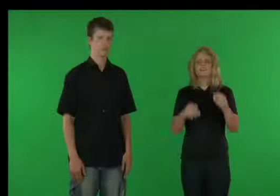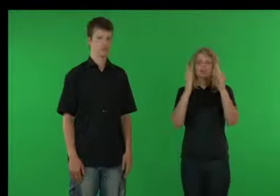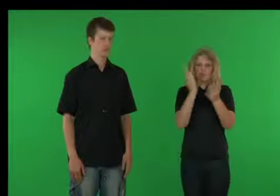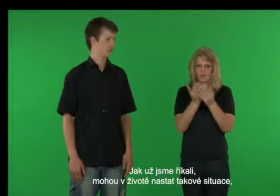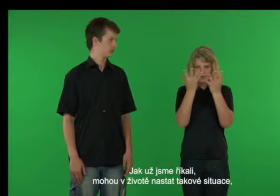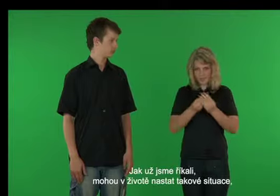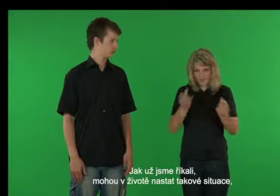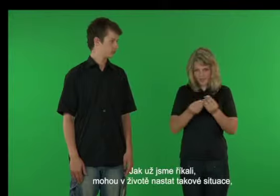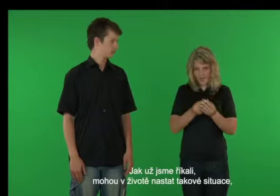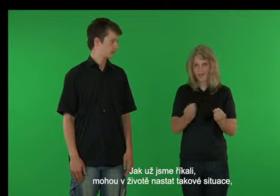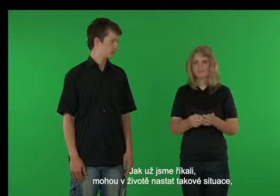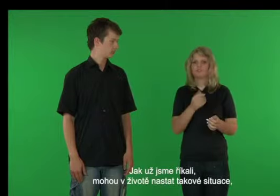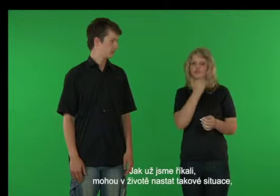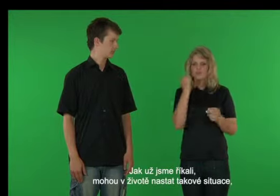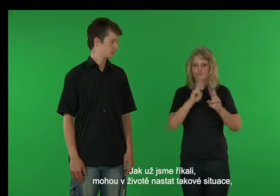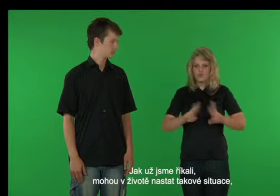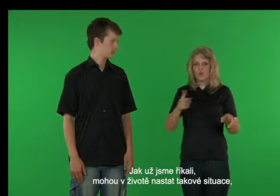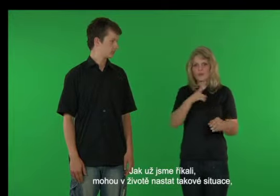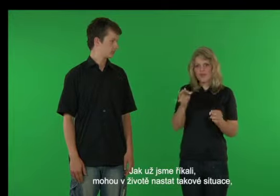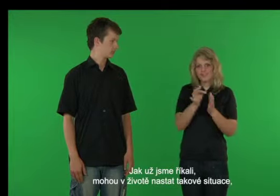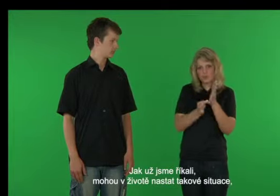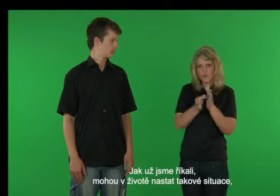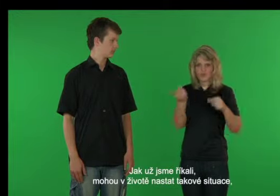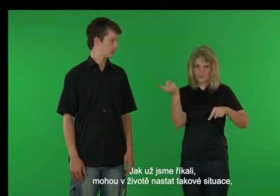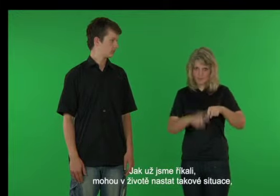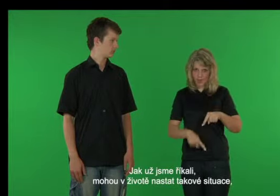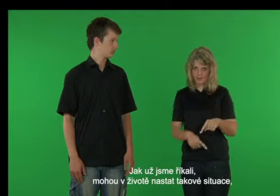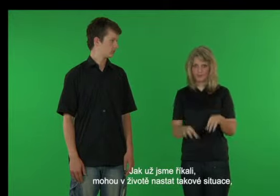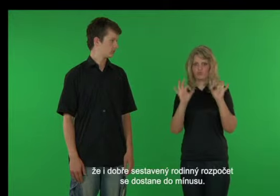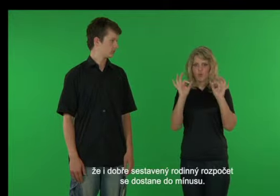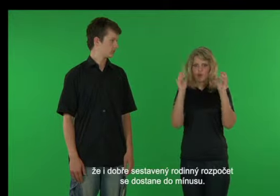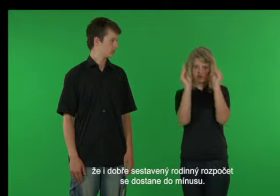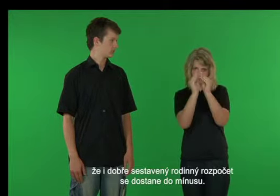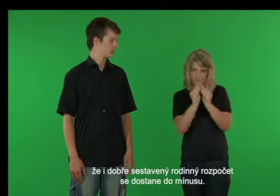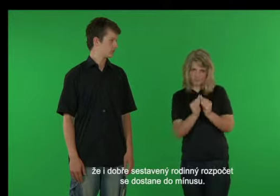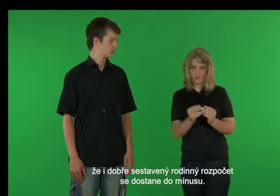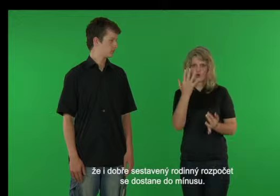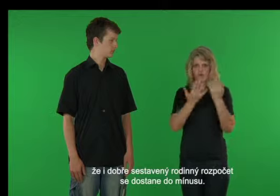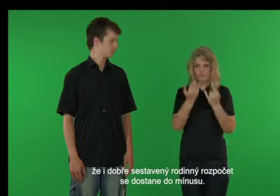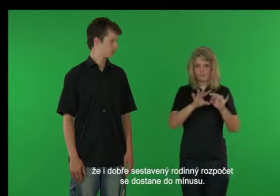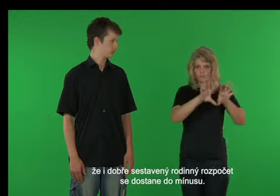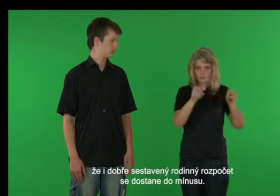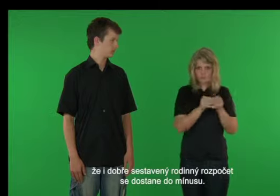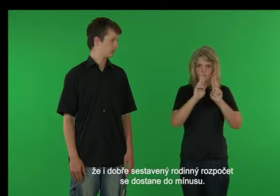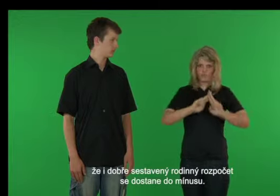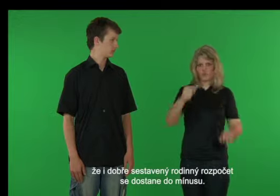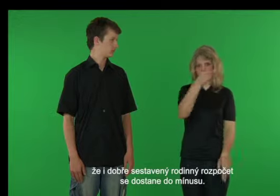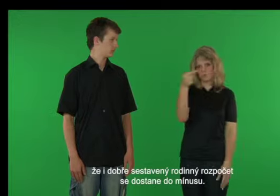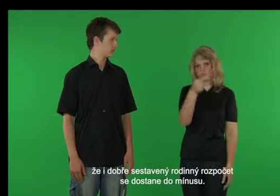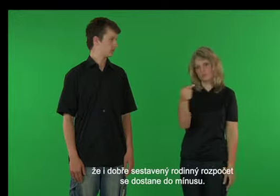Jak už jsme říkali, mohou v životě nastat takové situace, že i dobře rozestavěný rozpočet rodiny se